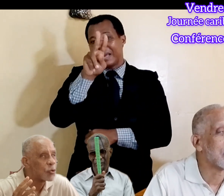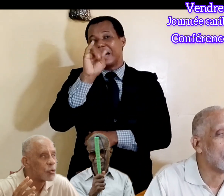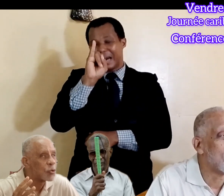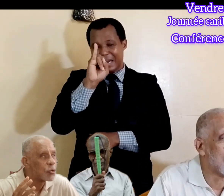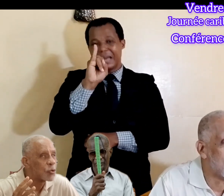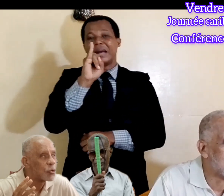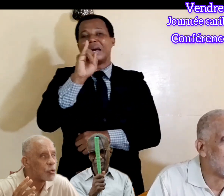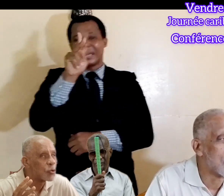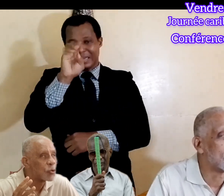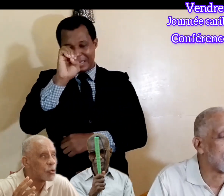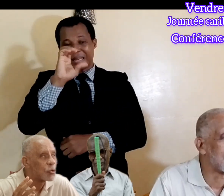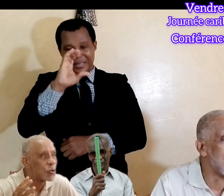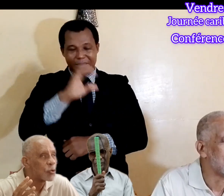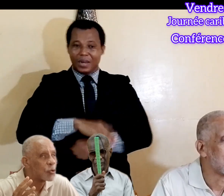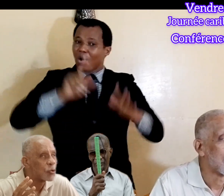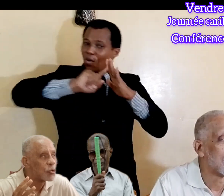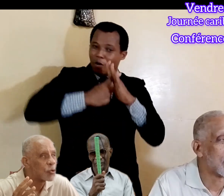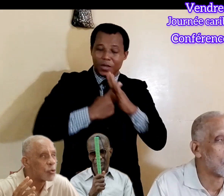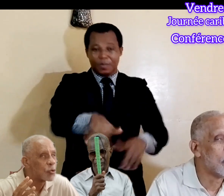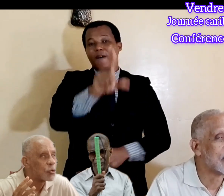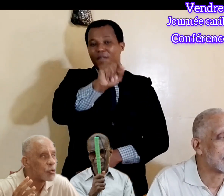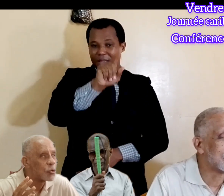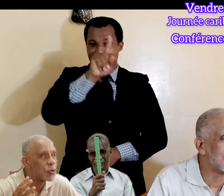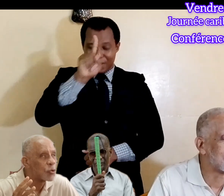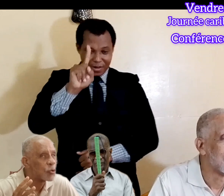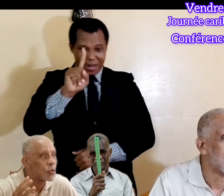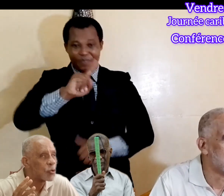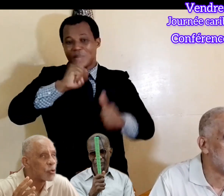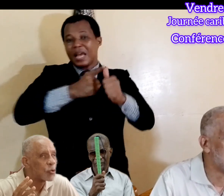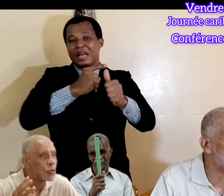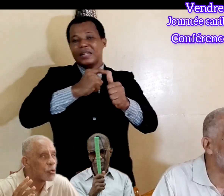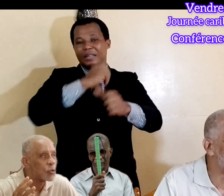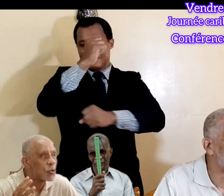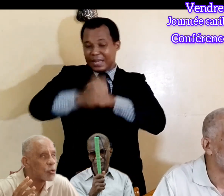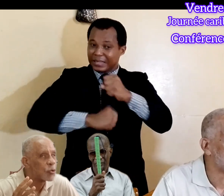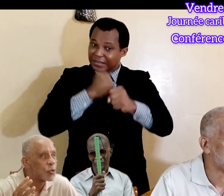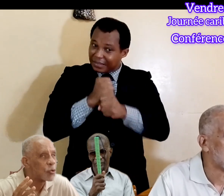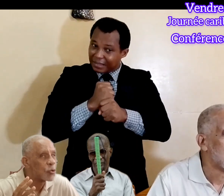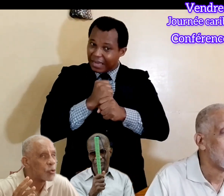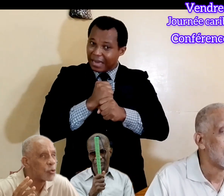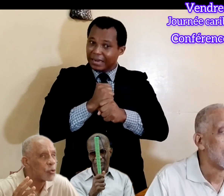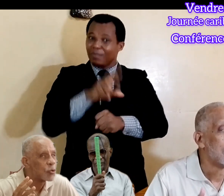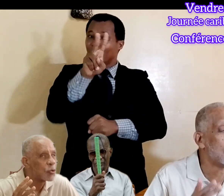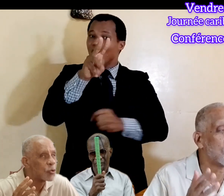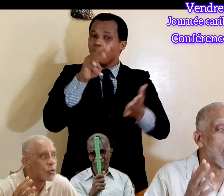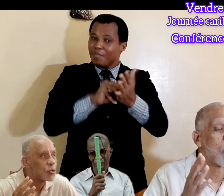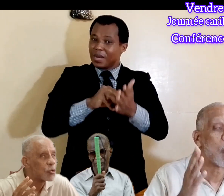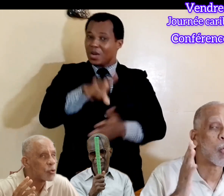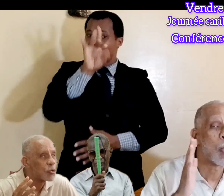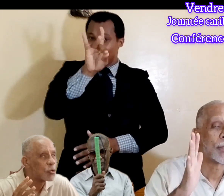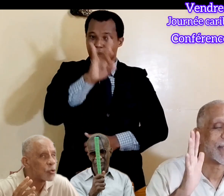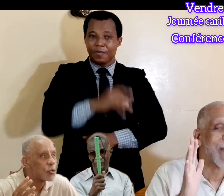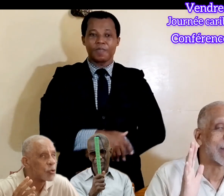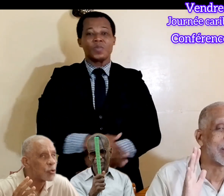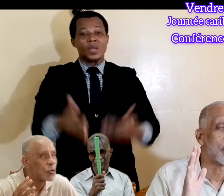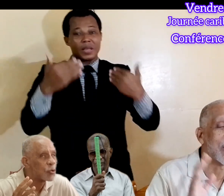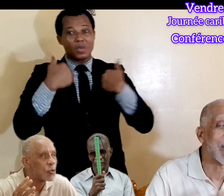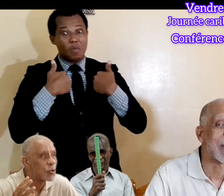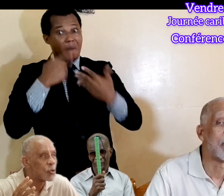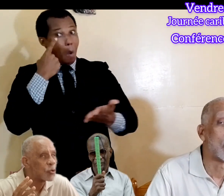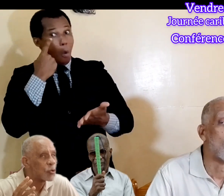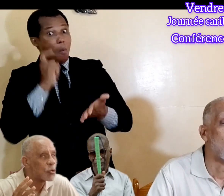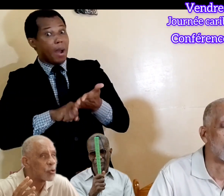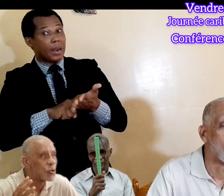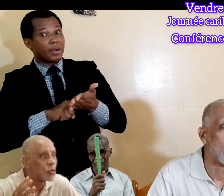vers 26, vers 2006, 2008, nos chers, vos constats qui